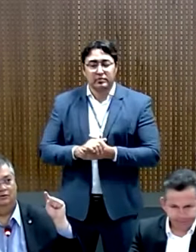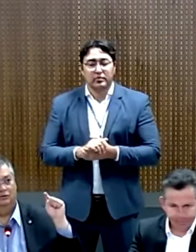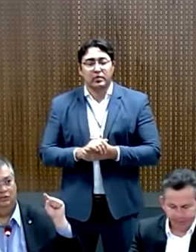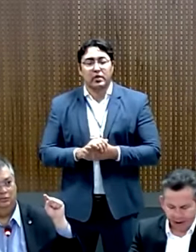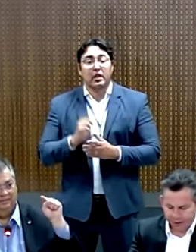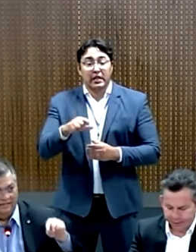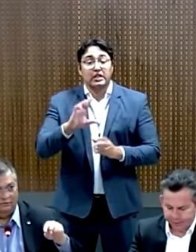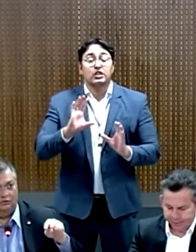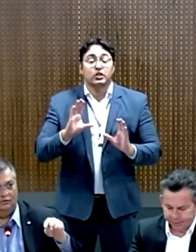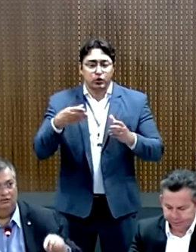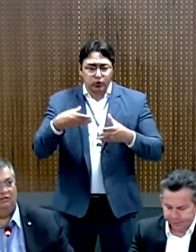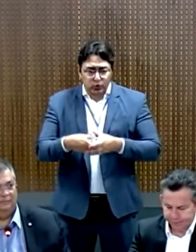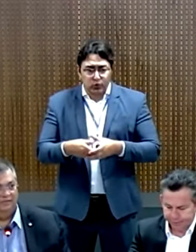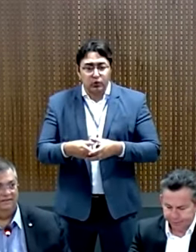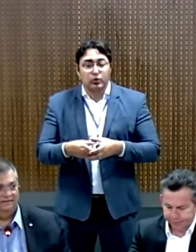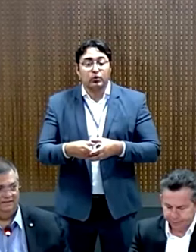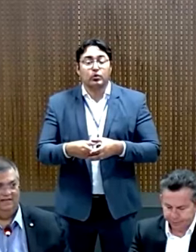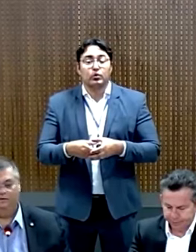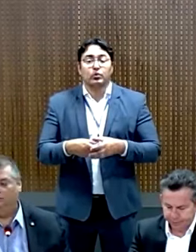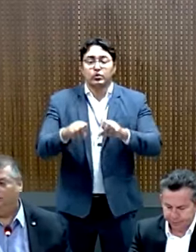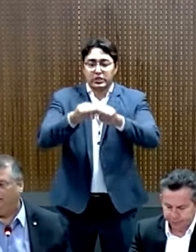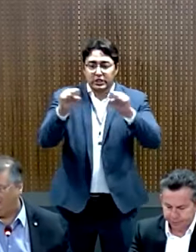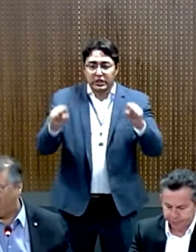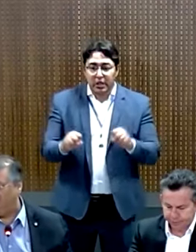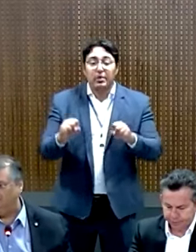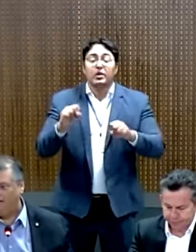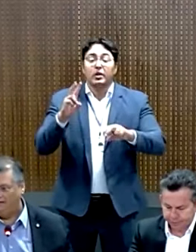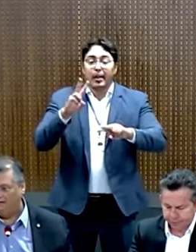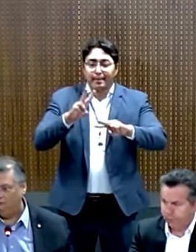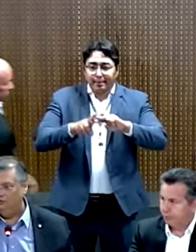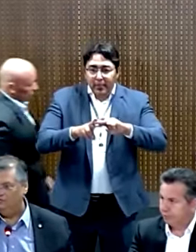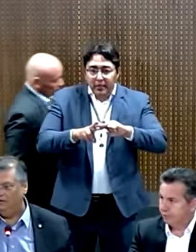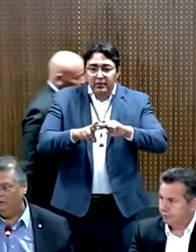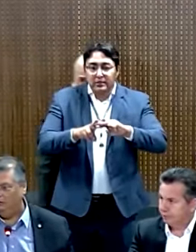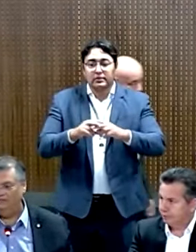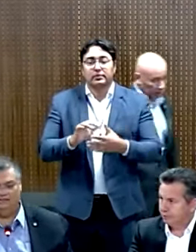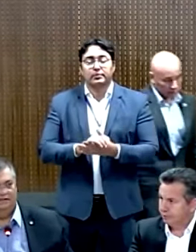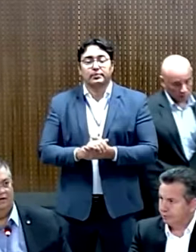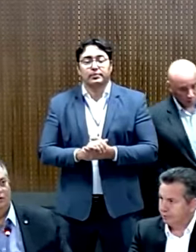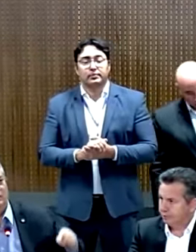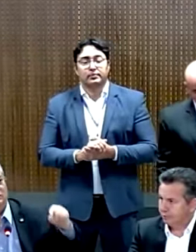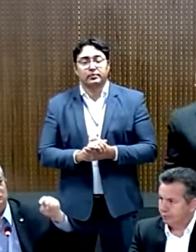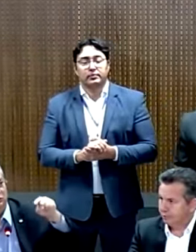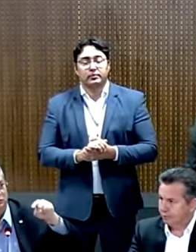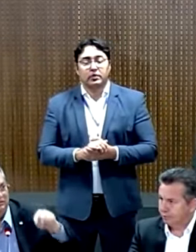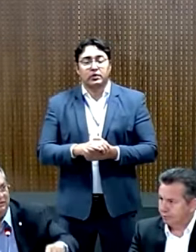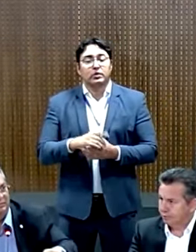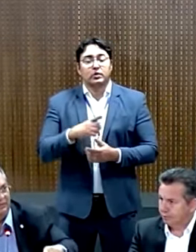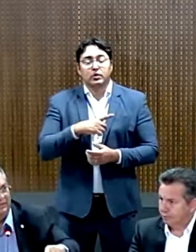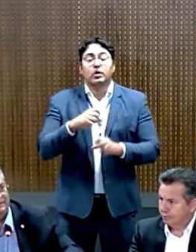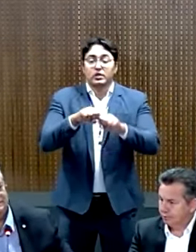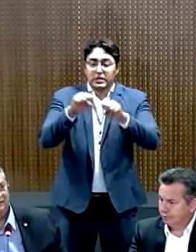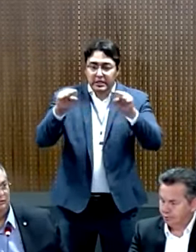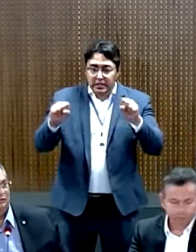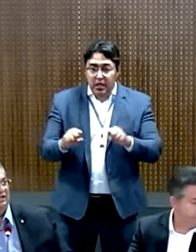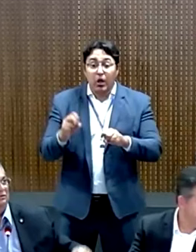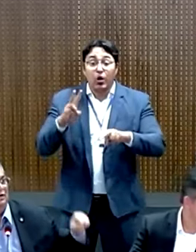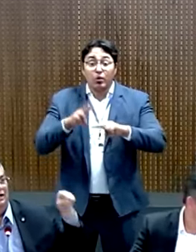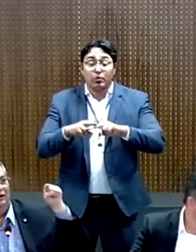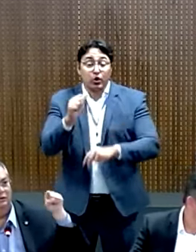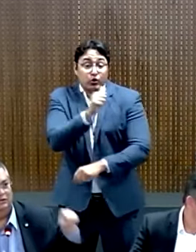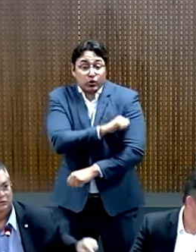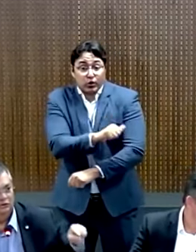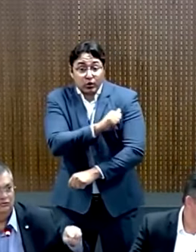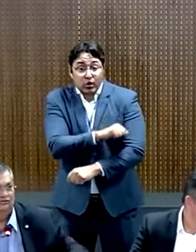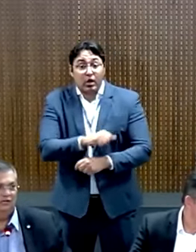essas facções surgiram dentro do sistema penitenciário, as principais, as duas maiores. Uma surgiu no sistema penitenciário do